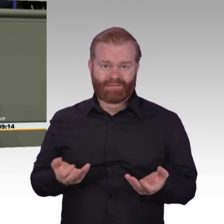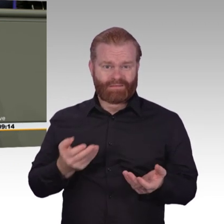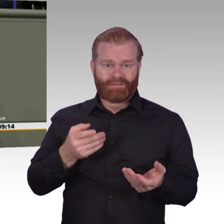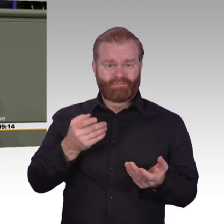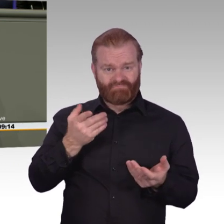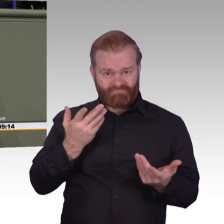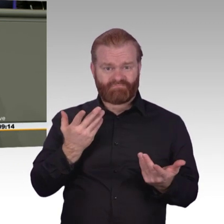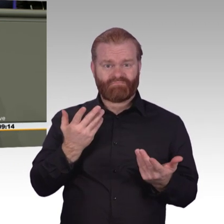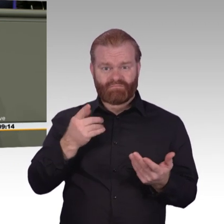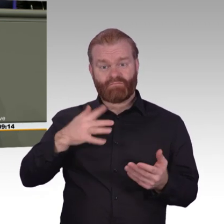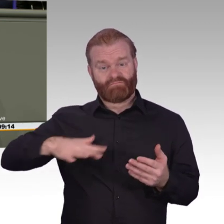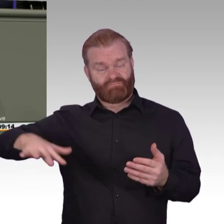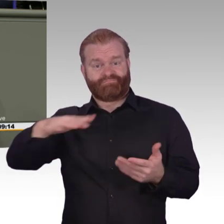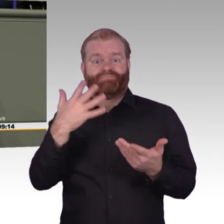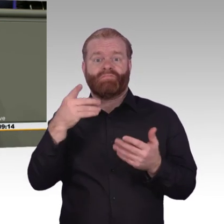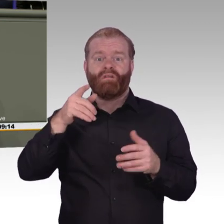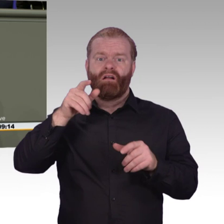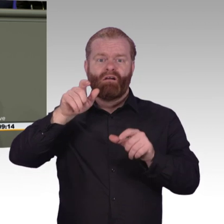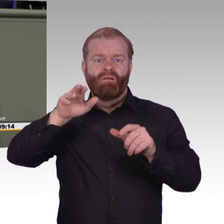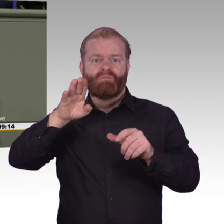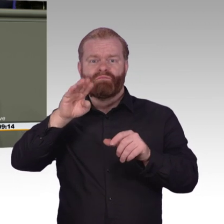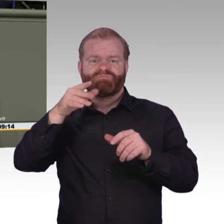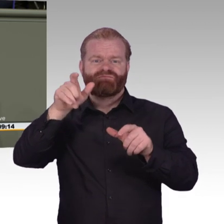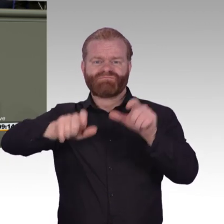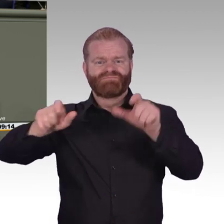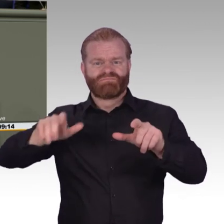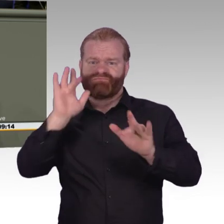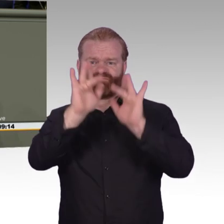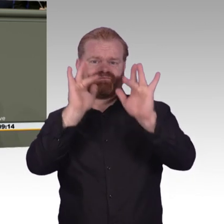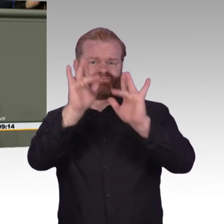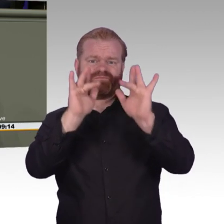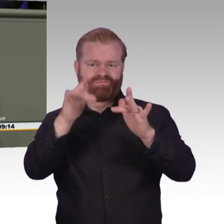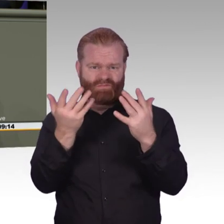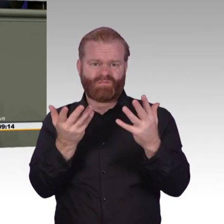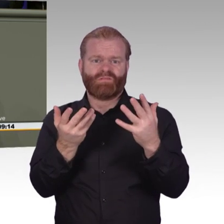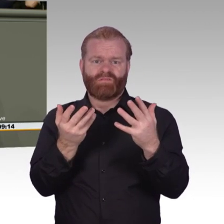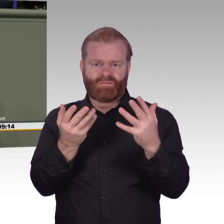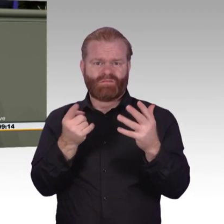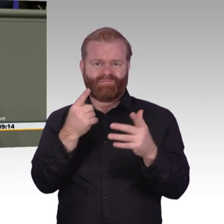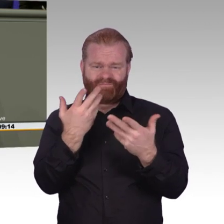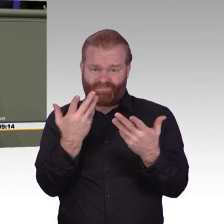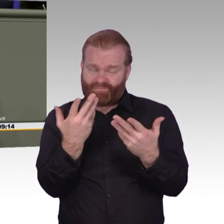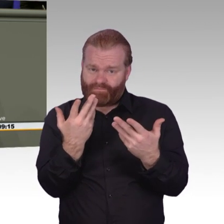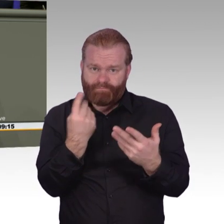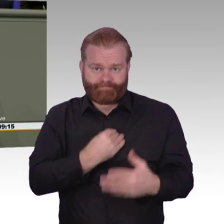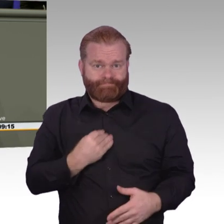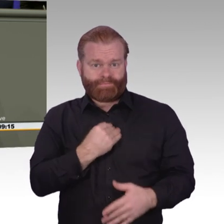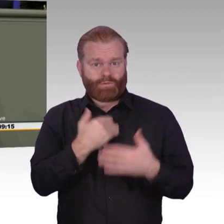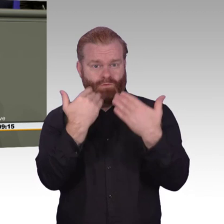Digitalisierung leider nicht anders. Viele Worte, versteuerte Einzelmaßnahmen, wenig dahinter. So bringen Sie Deutschland nicht nach vorne.